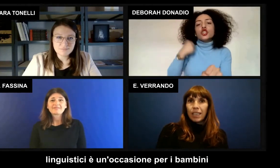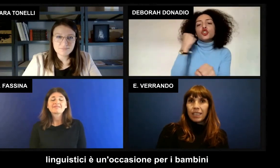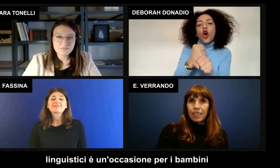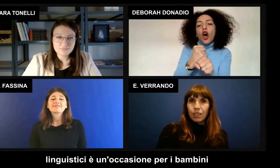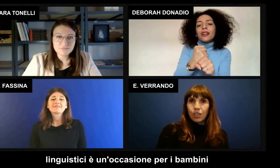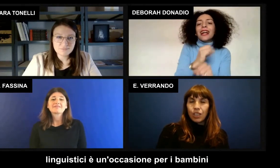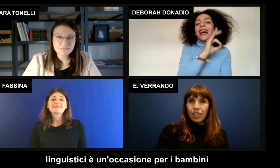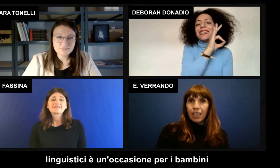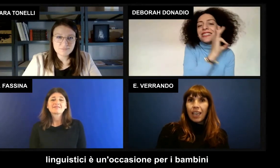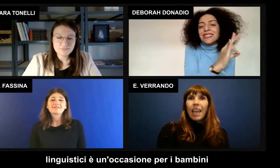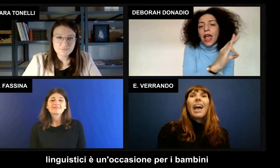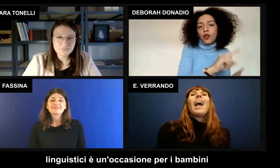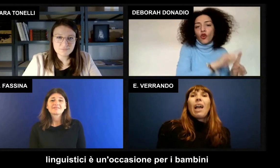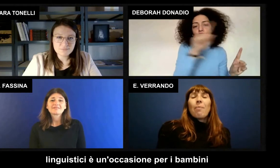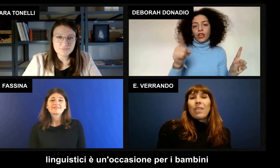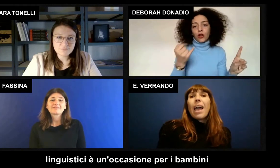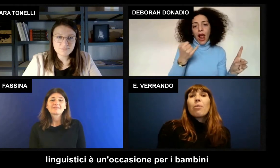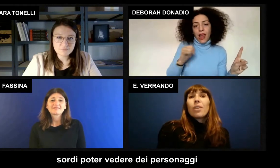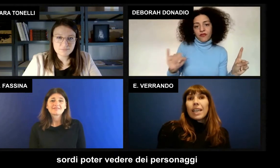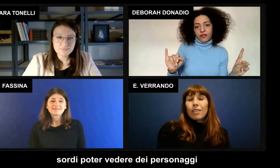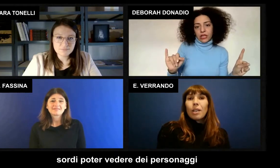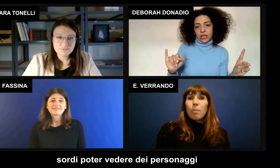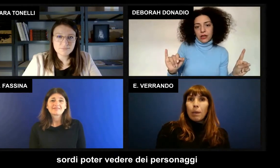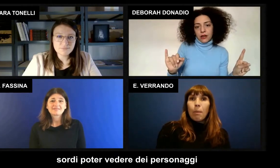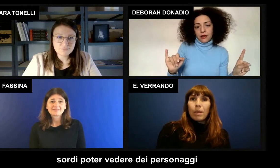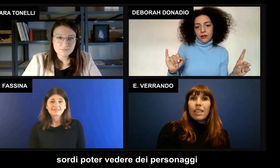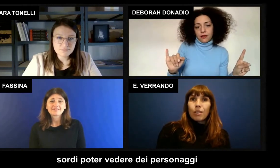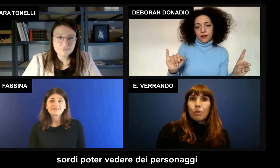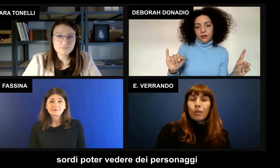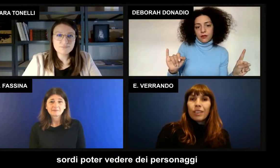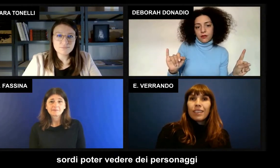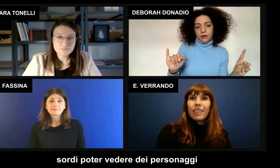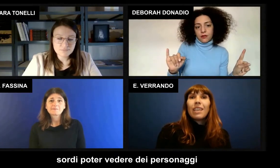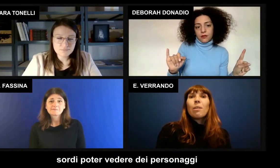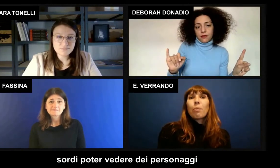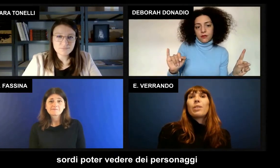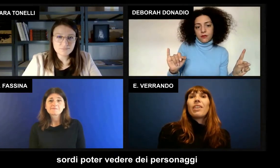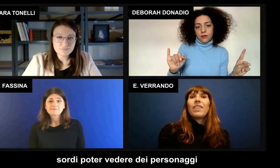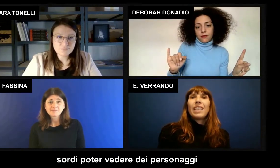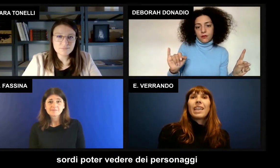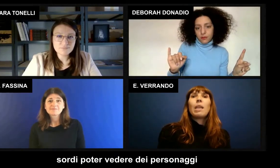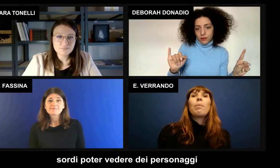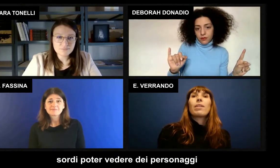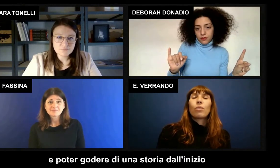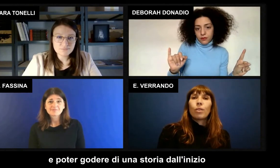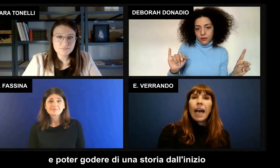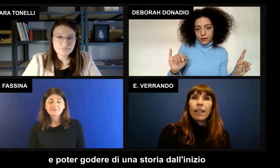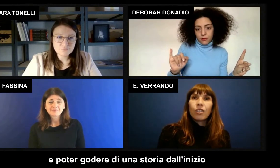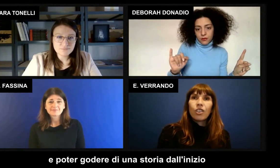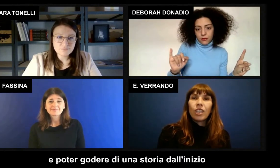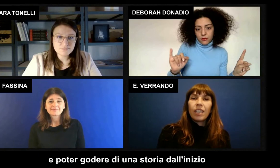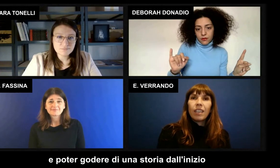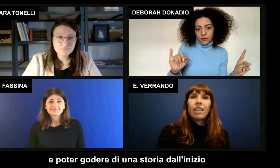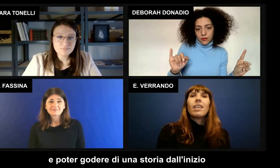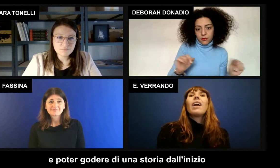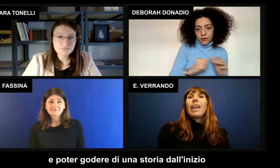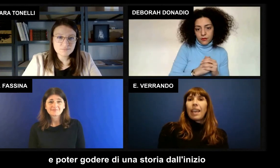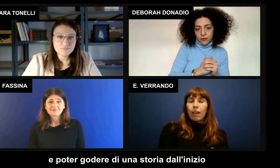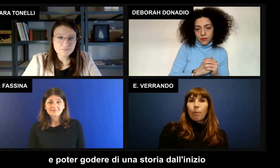linguistici è un'occasione per i bambini sordi poter vedere dei personaggi